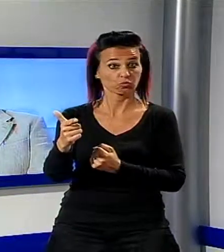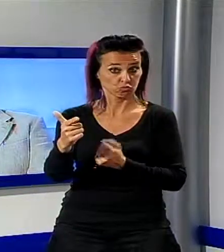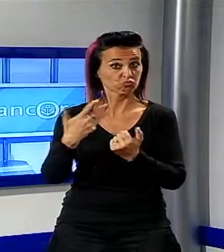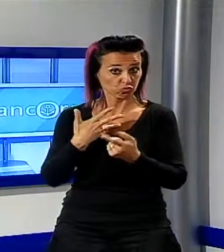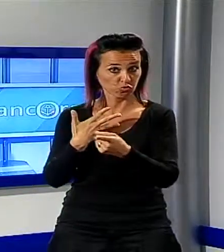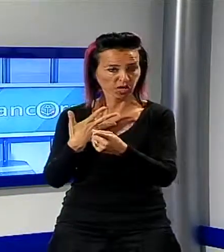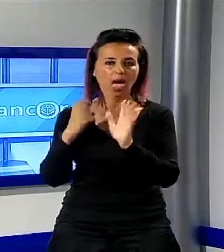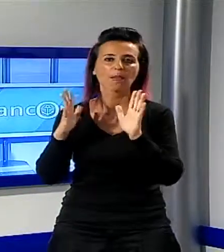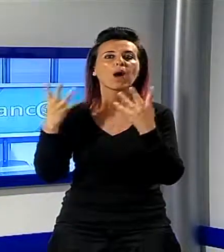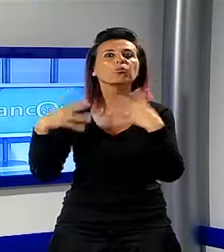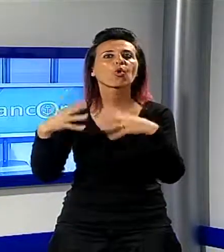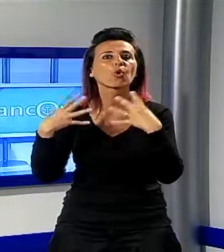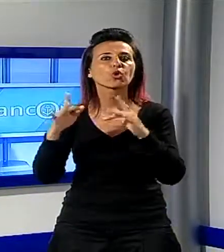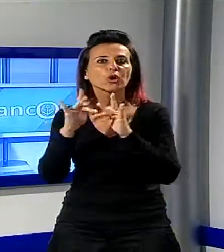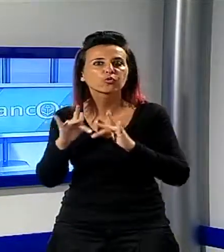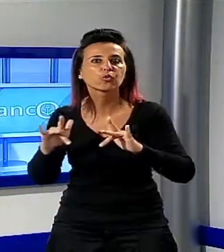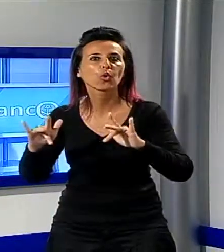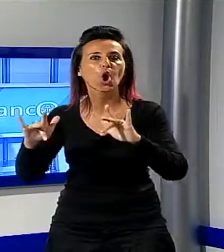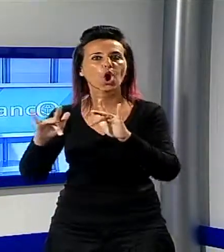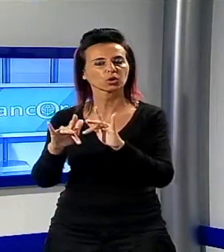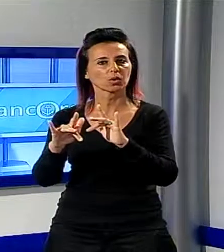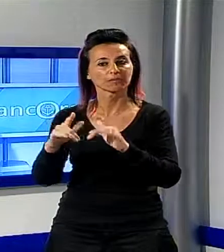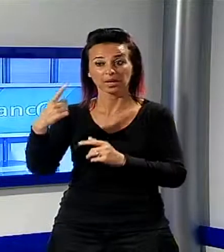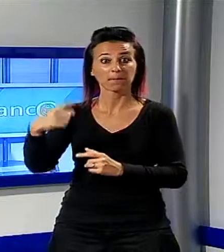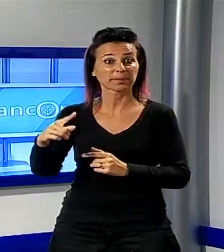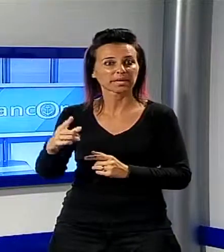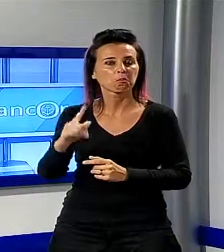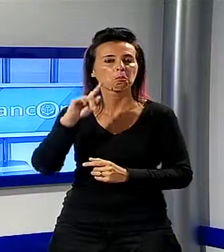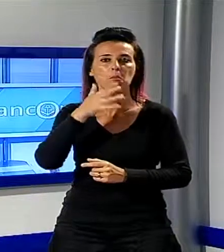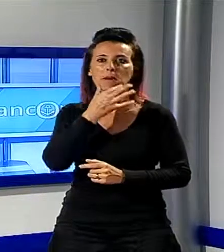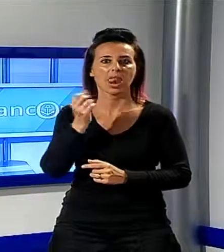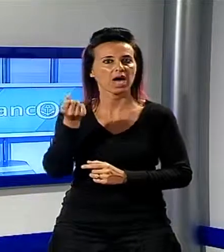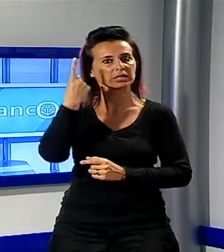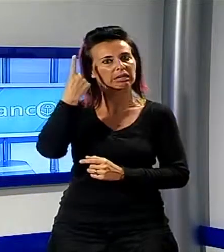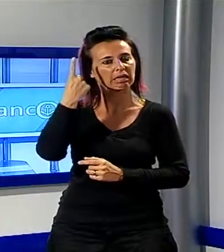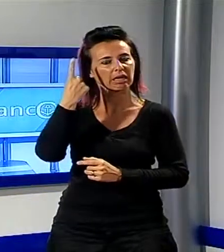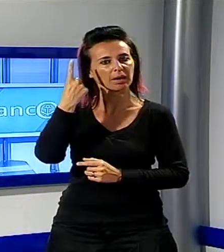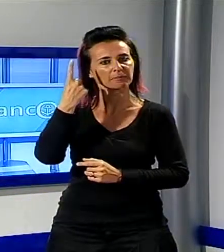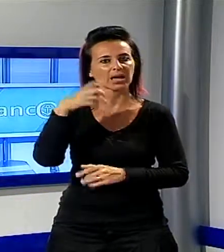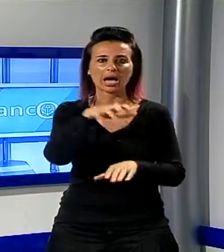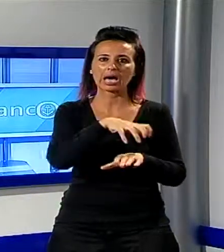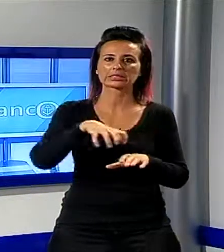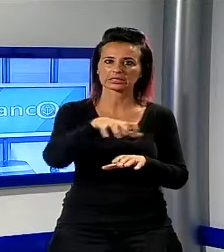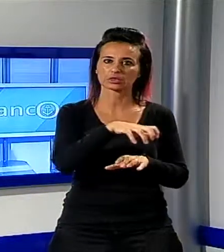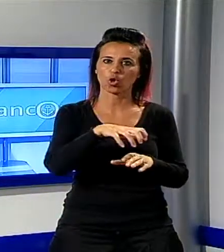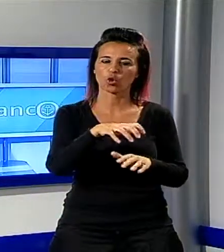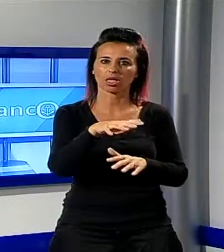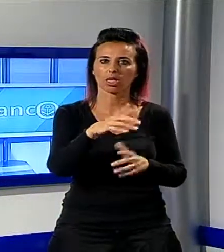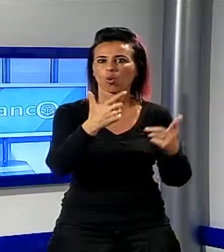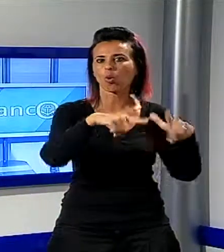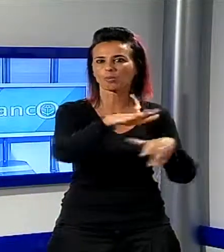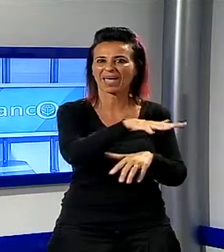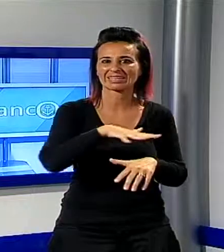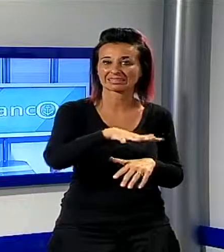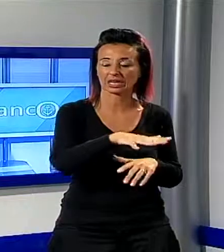dunque. E' qualcosa su cui riflettere per l'assessore all'urbanistica del Comune di Lucca Serena Mammini che ha promosso questo incontro